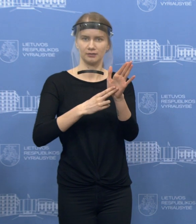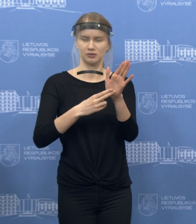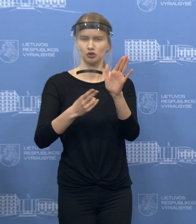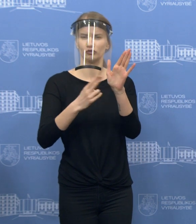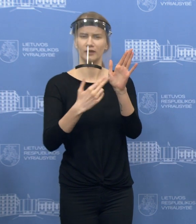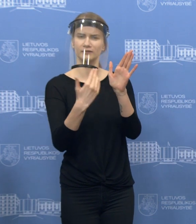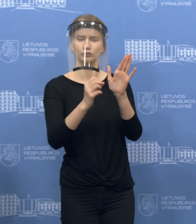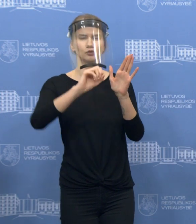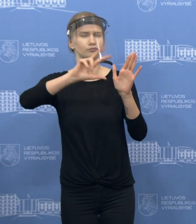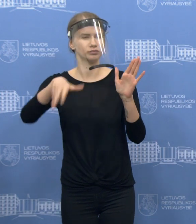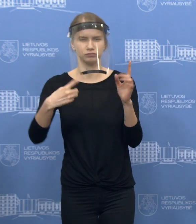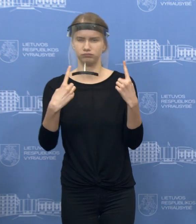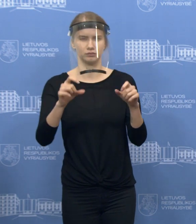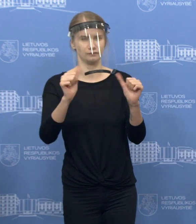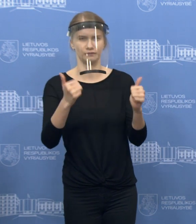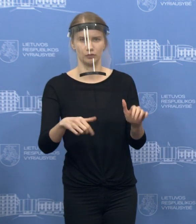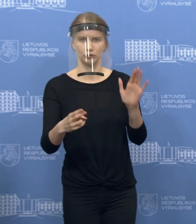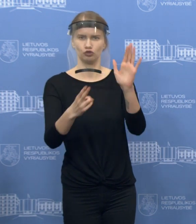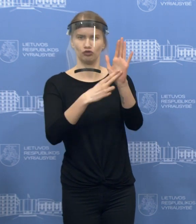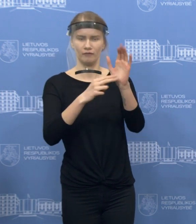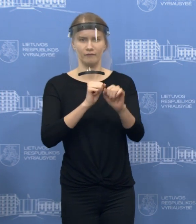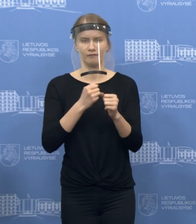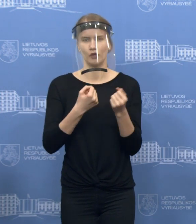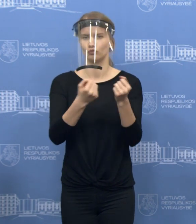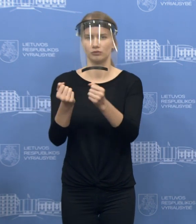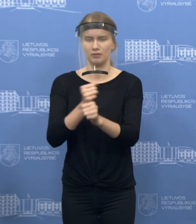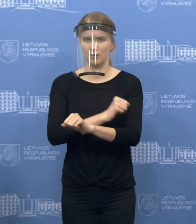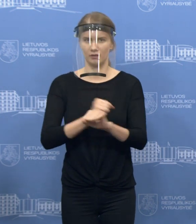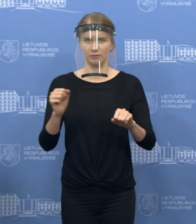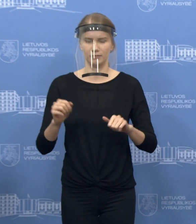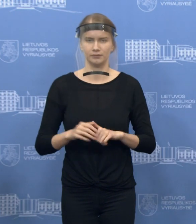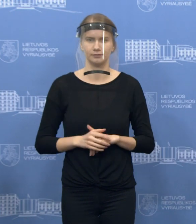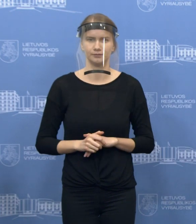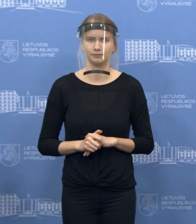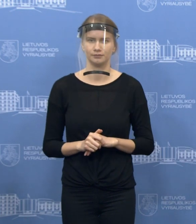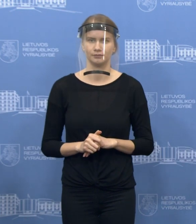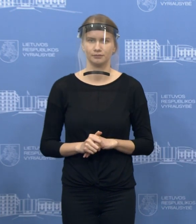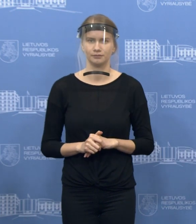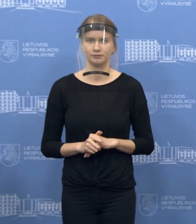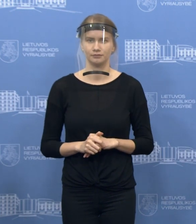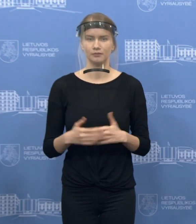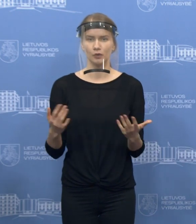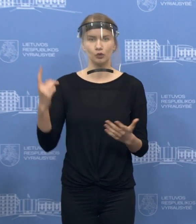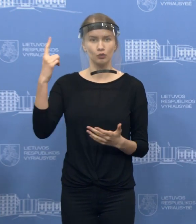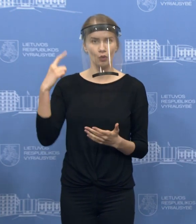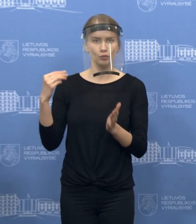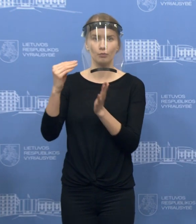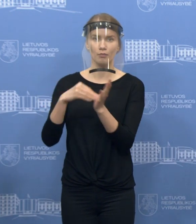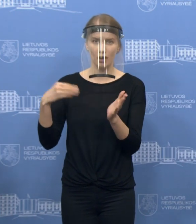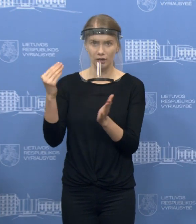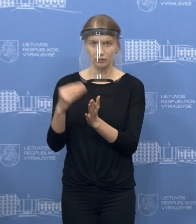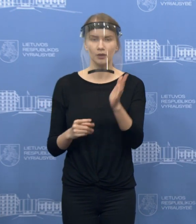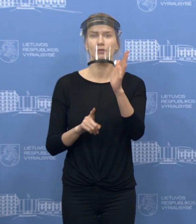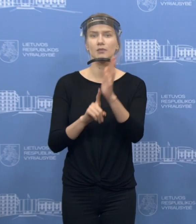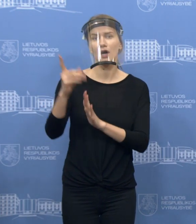važiavimai, o kur bus įrinkiami postai. Na, jau dar kartą pasakyti, kad akcija